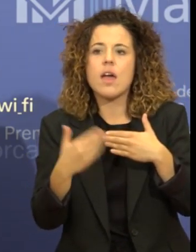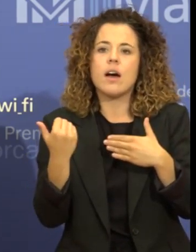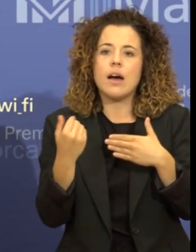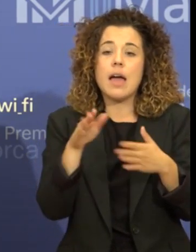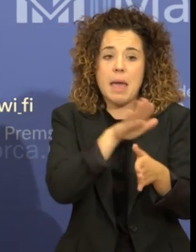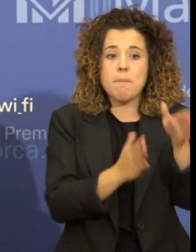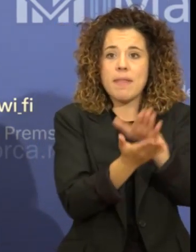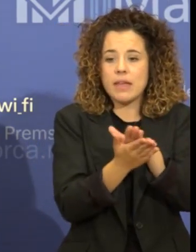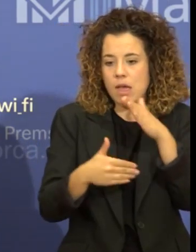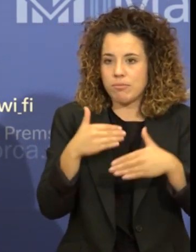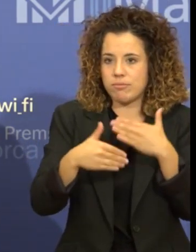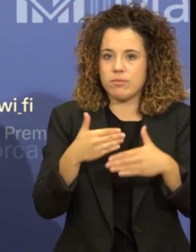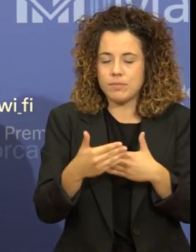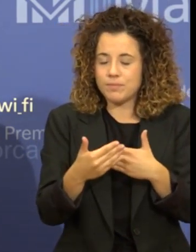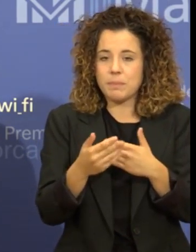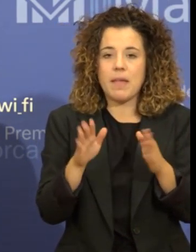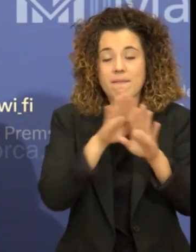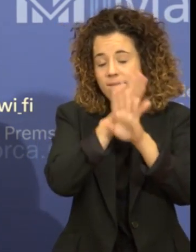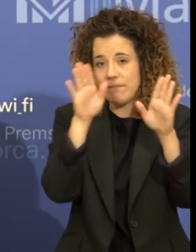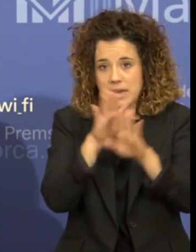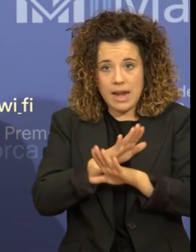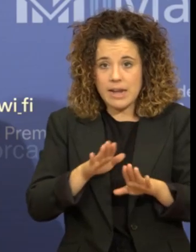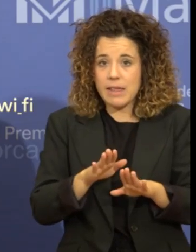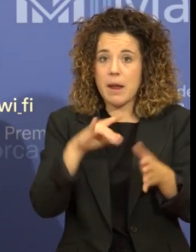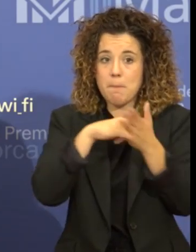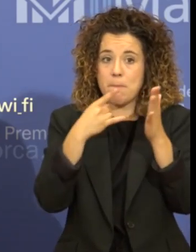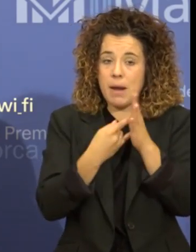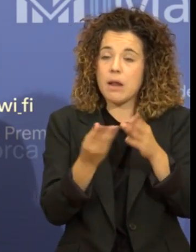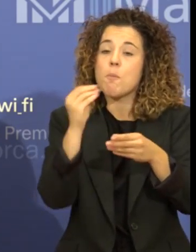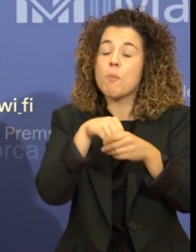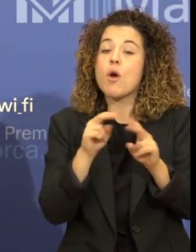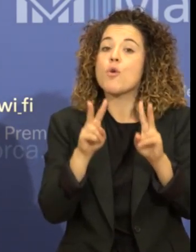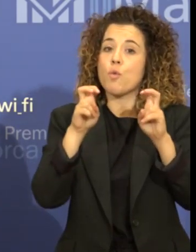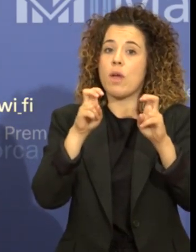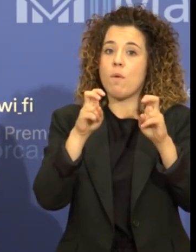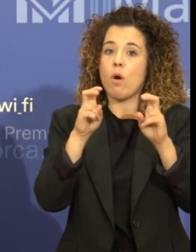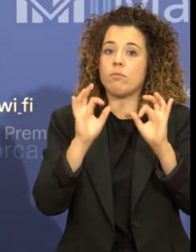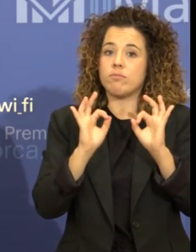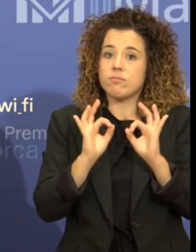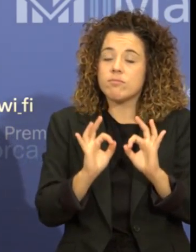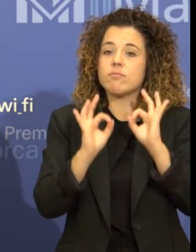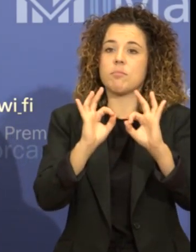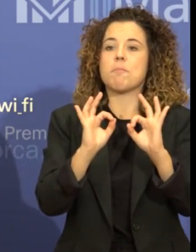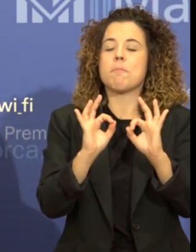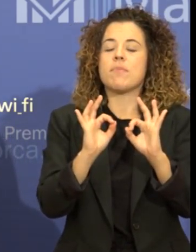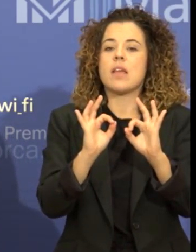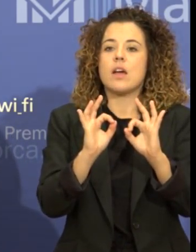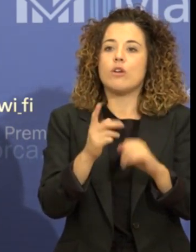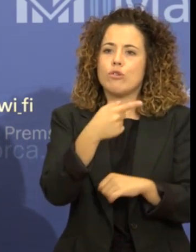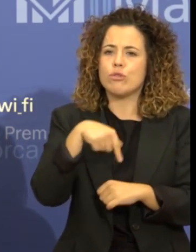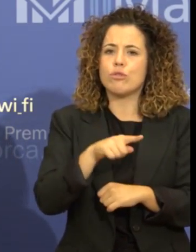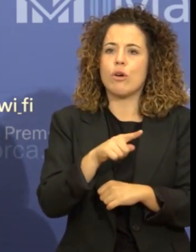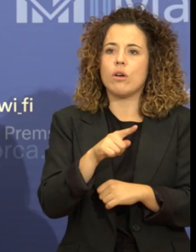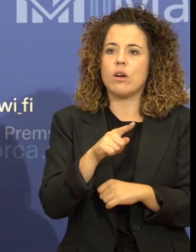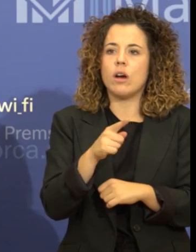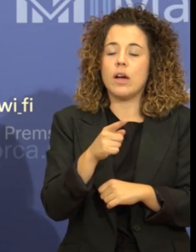Ja per últim, i com a novedat que inclouem dins aquest pla, és l'especial element que entenem que hem de tenir